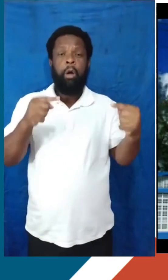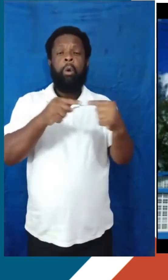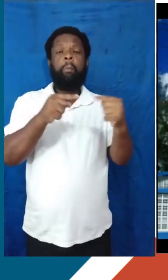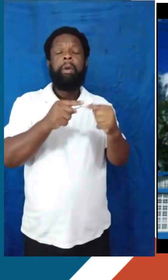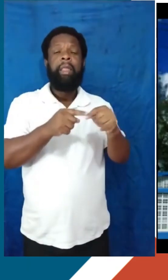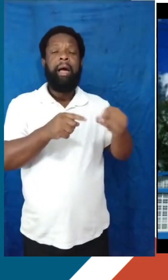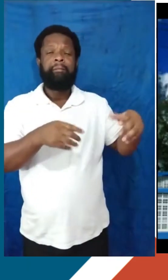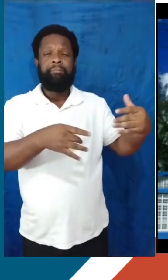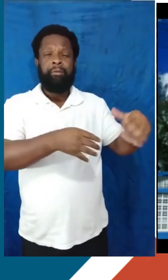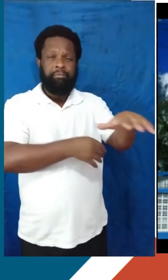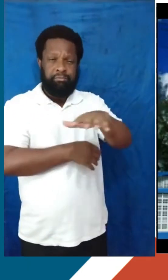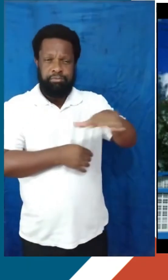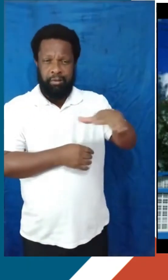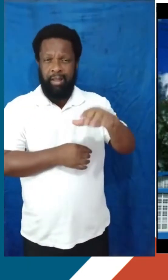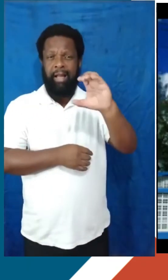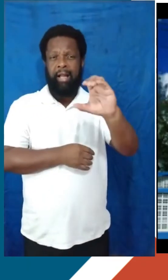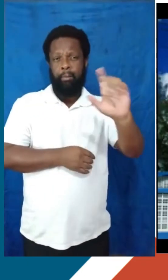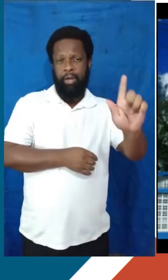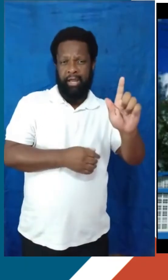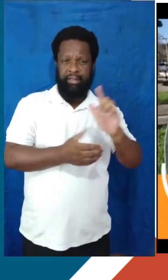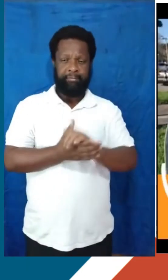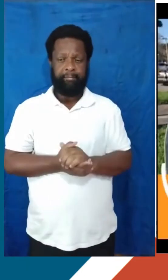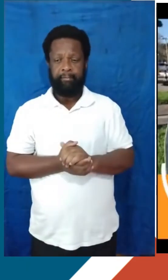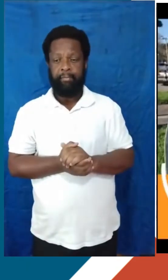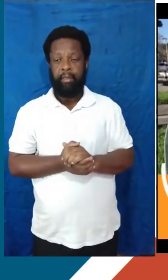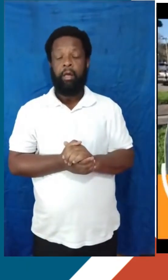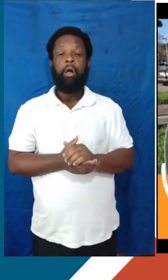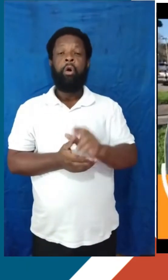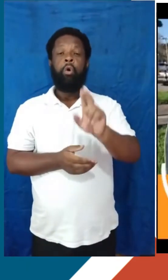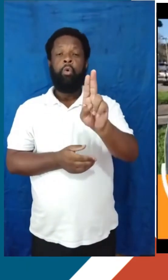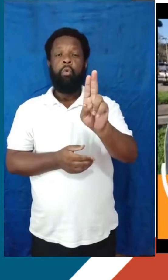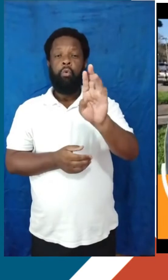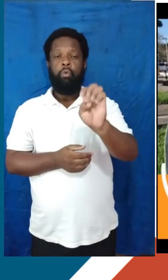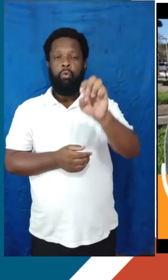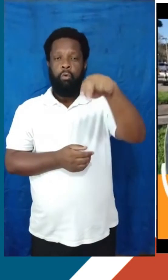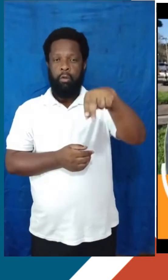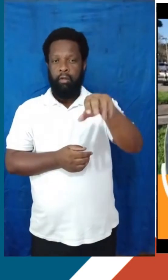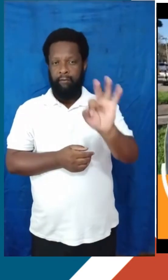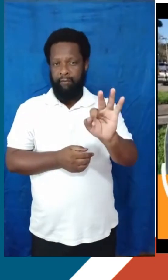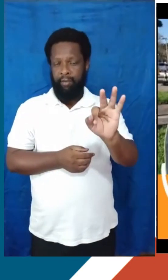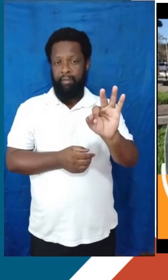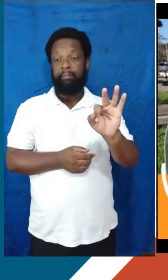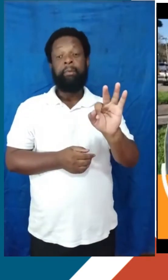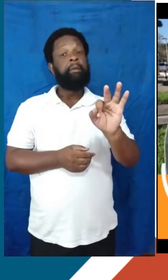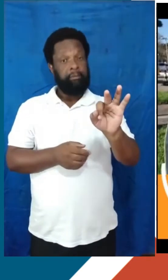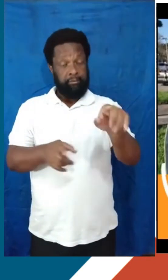e ela tem o seu campus em Campo Grande. A UENF, que é a Universidade Federal do Norte Fluminense, ela tem seu